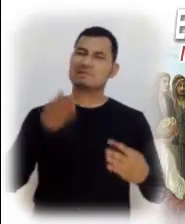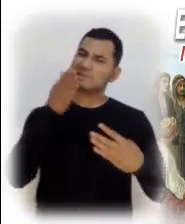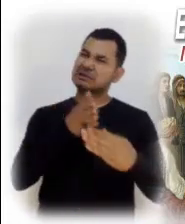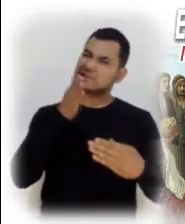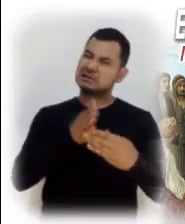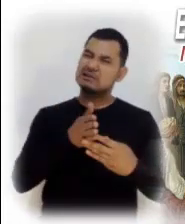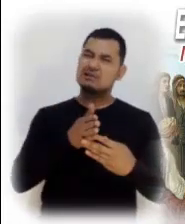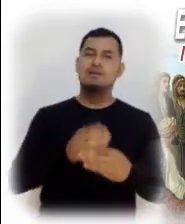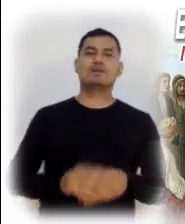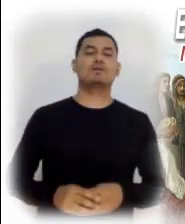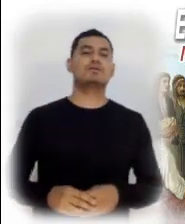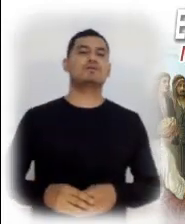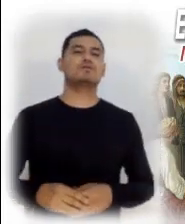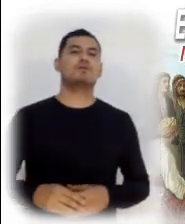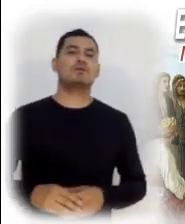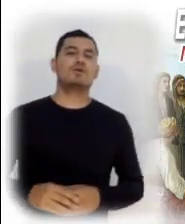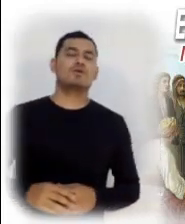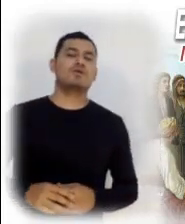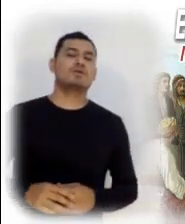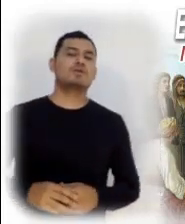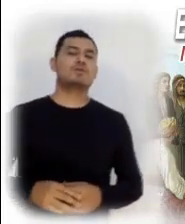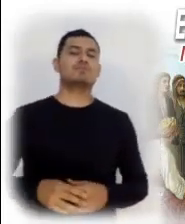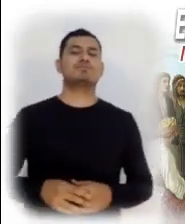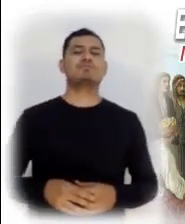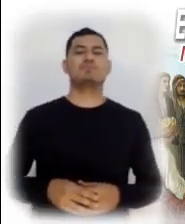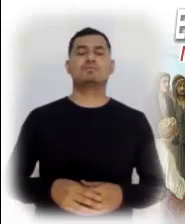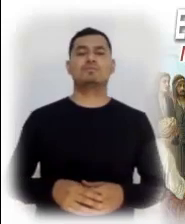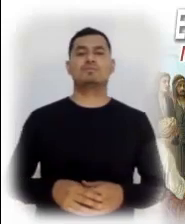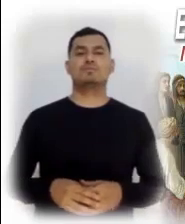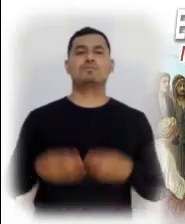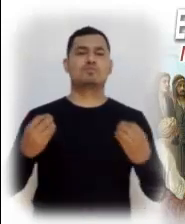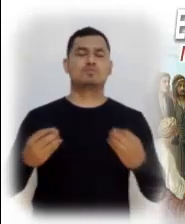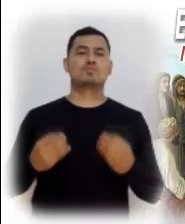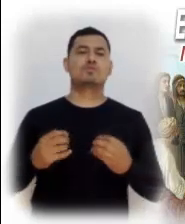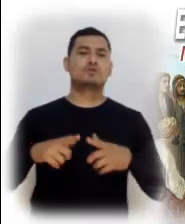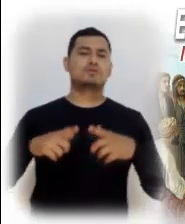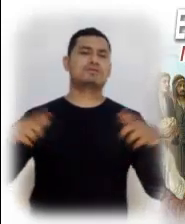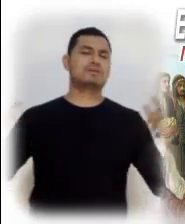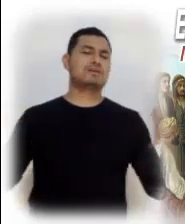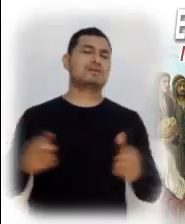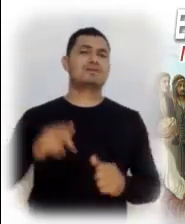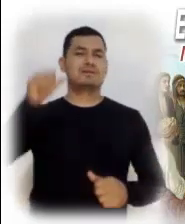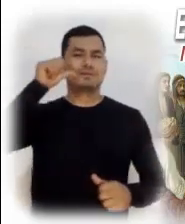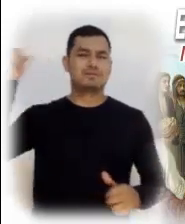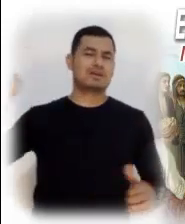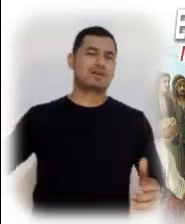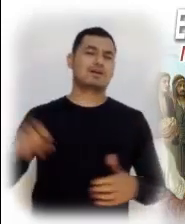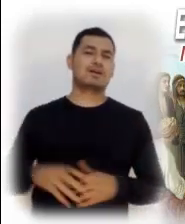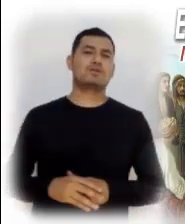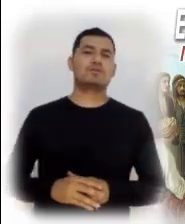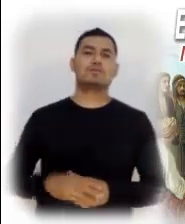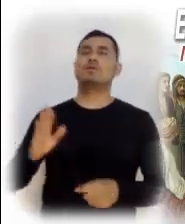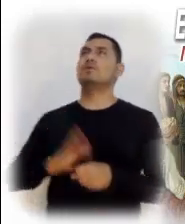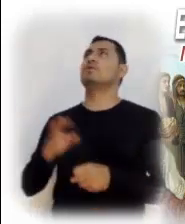las drogas, hacia la prostitución o al enajenamiento. Señor Jesús,